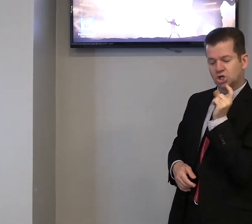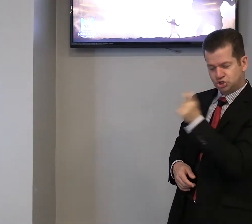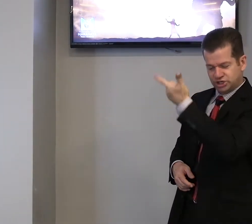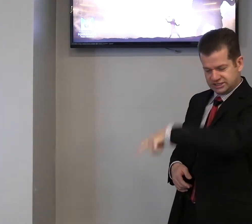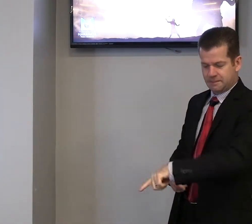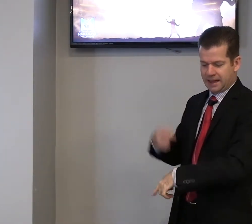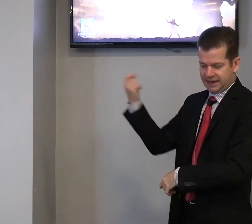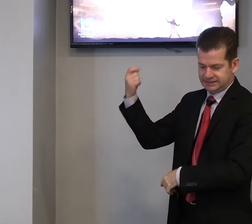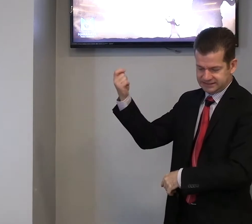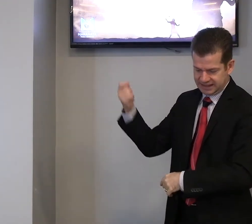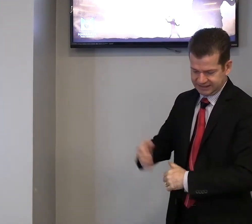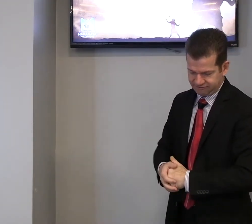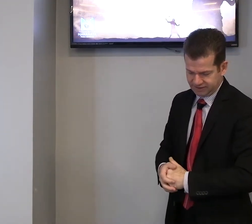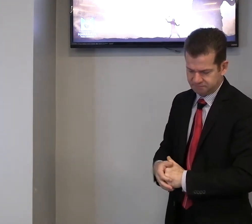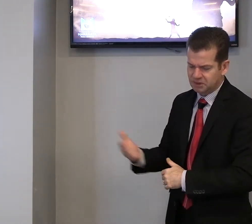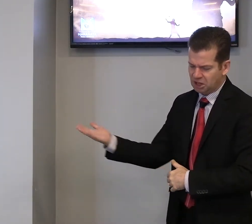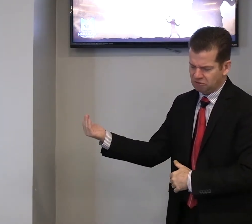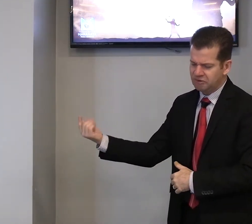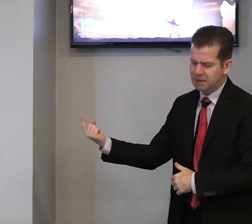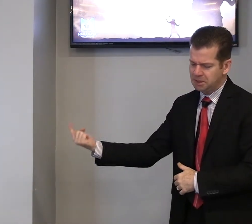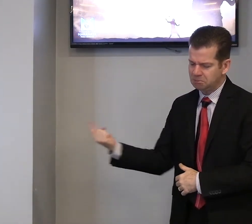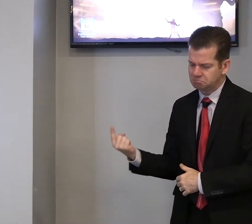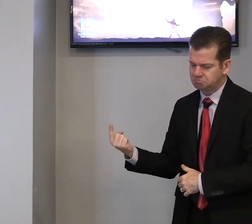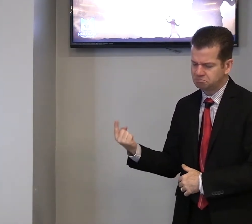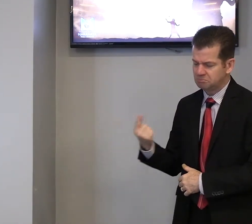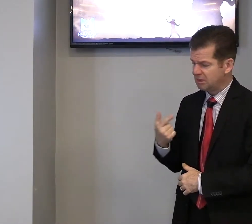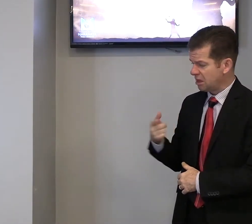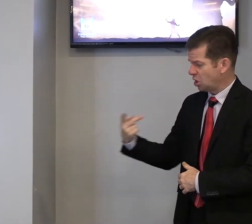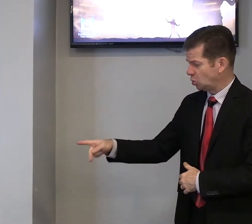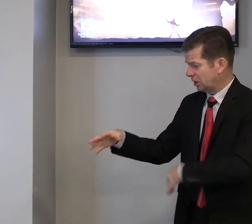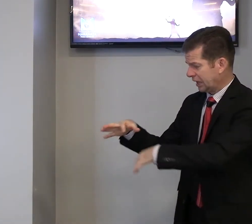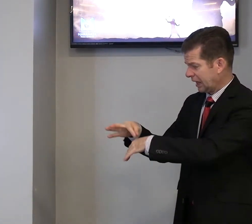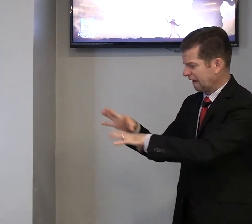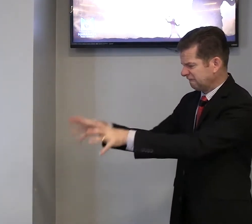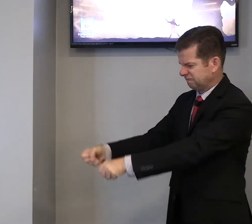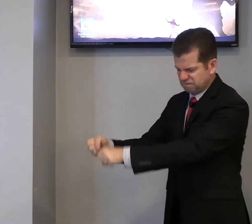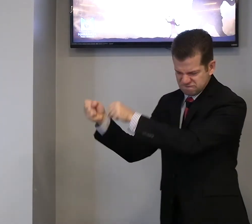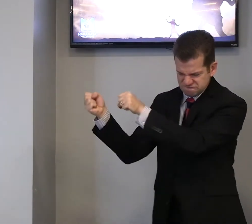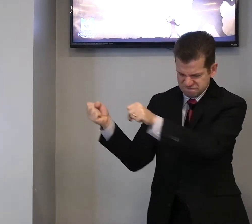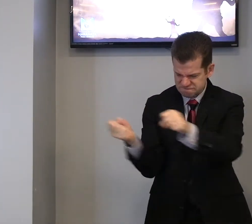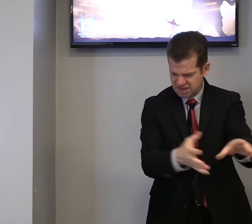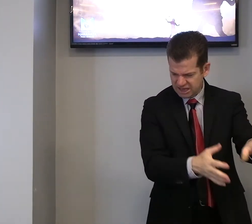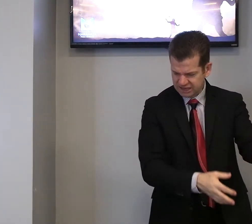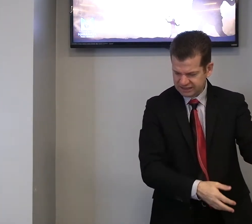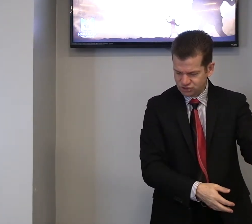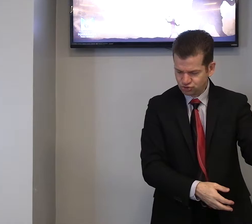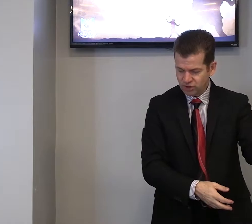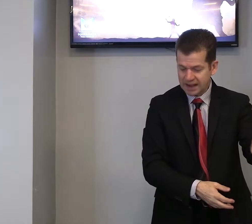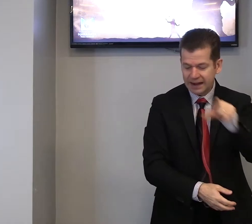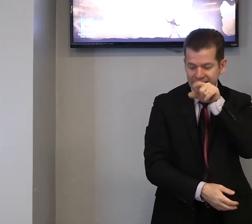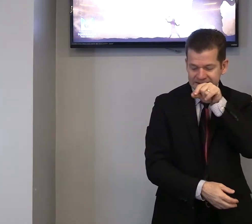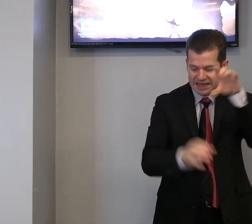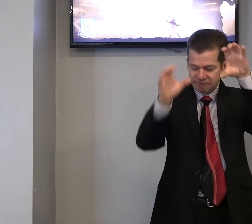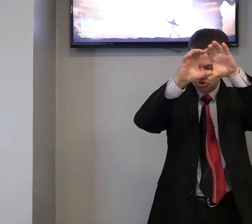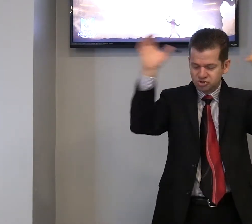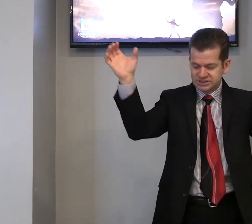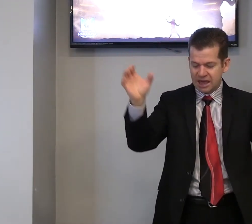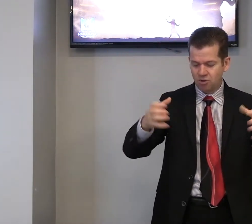Dizem mais a Davi, vem a mim, que deixe sua carne às aves do céu